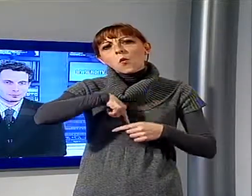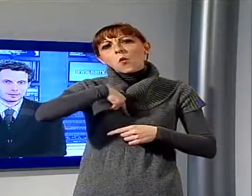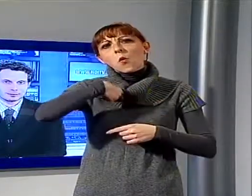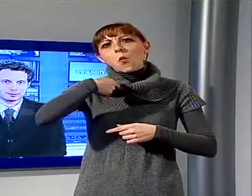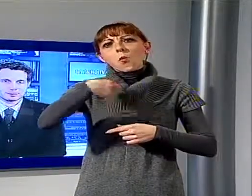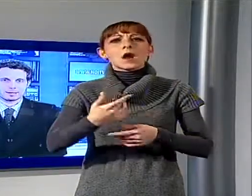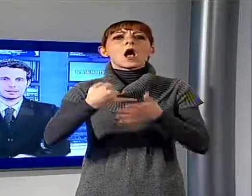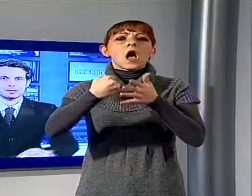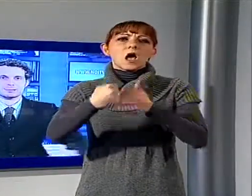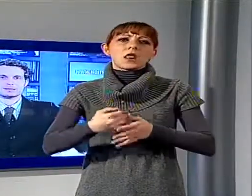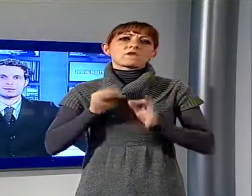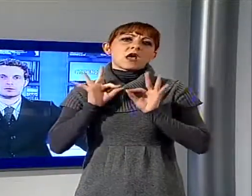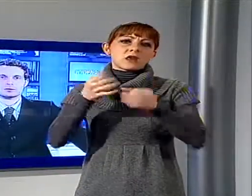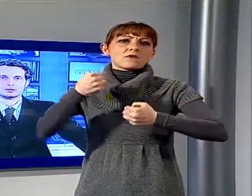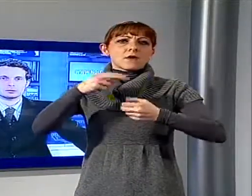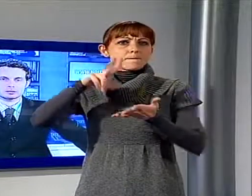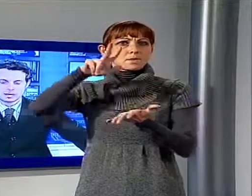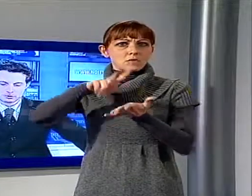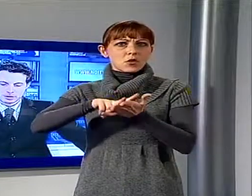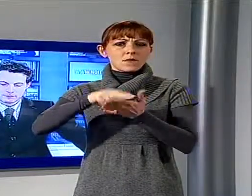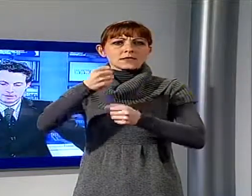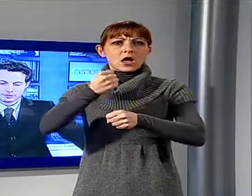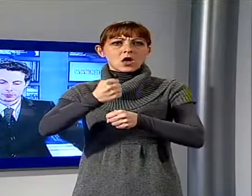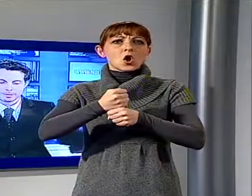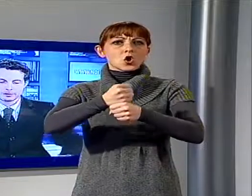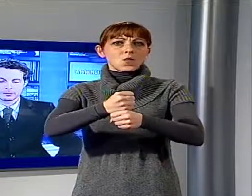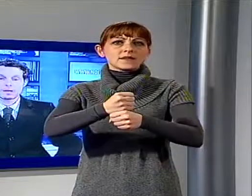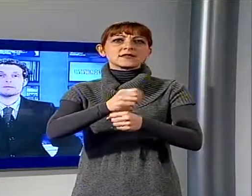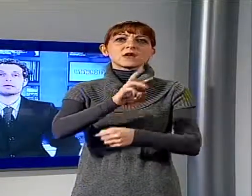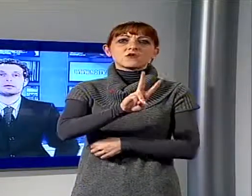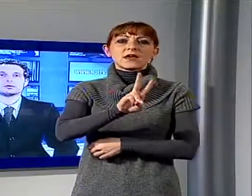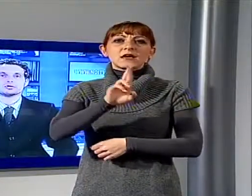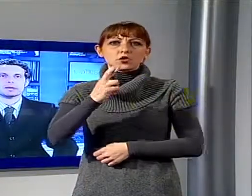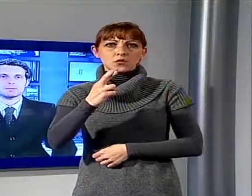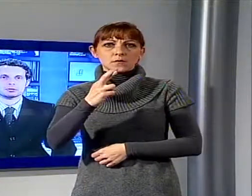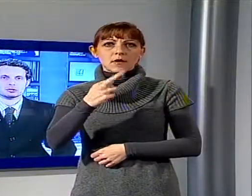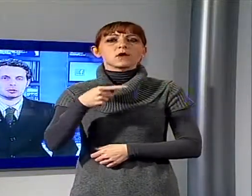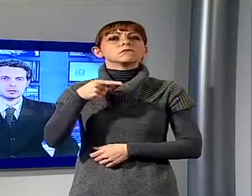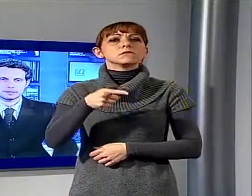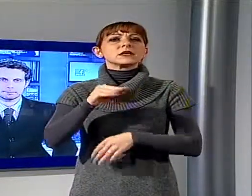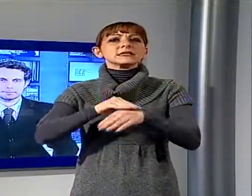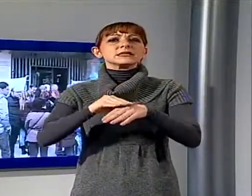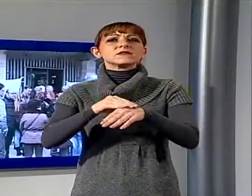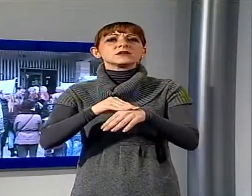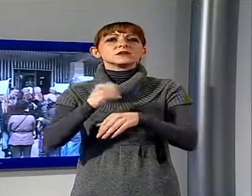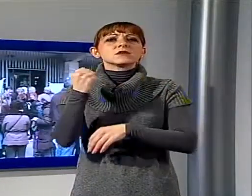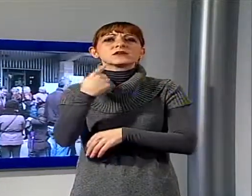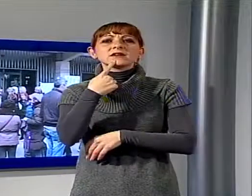mezza promessa da parte del commissario straordinario Valerio Romeo. Per noi c'era Egidio Conca.